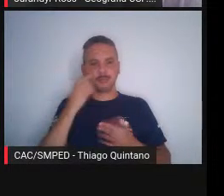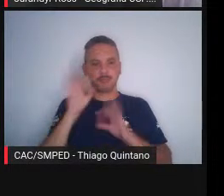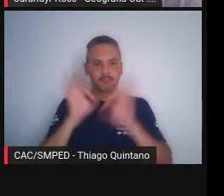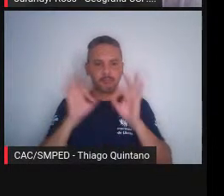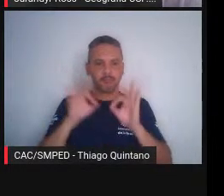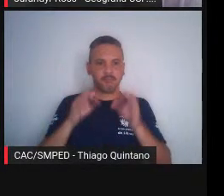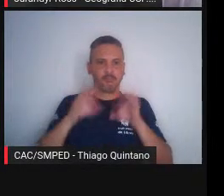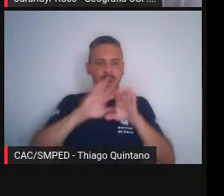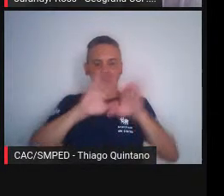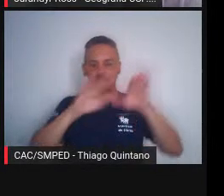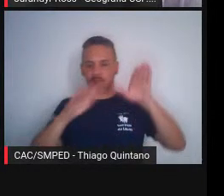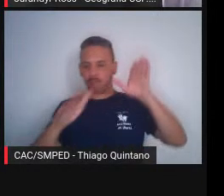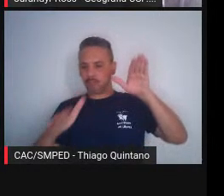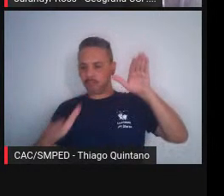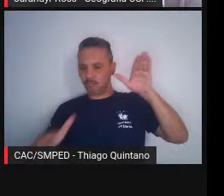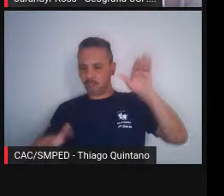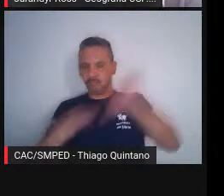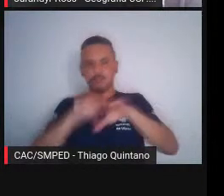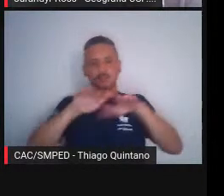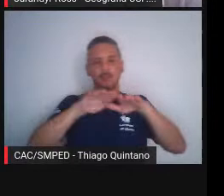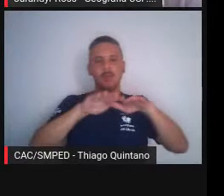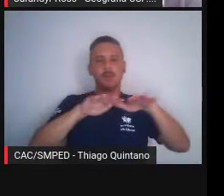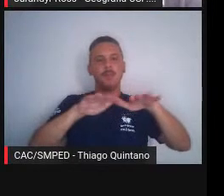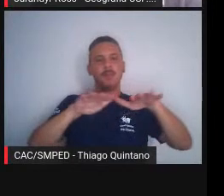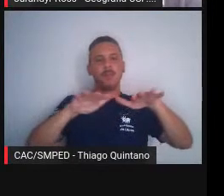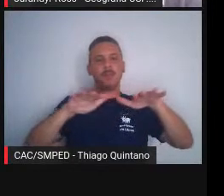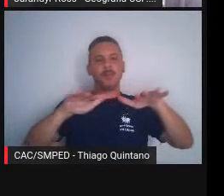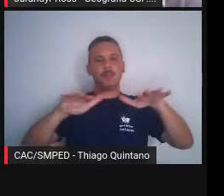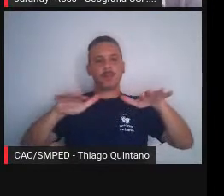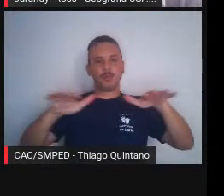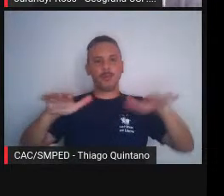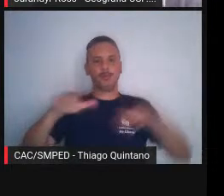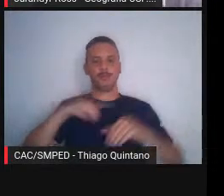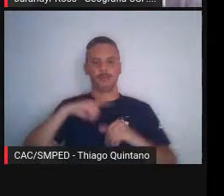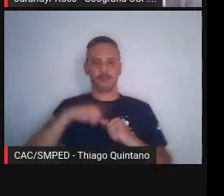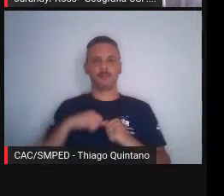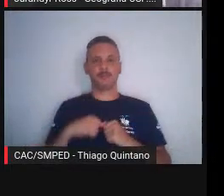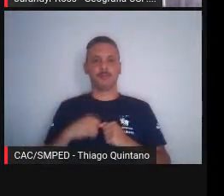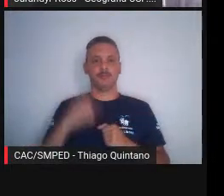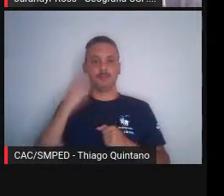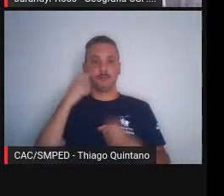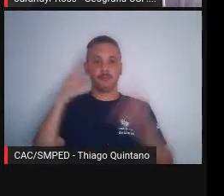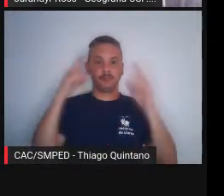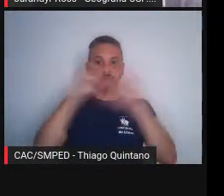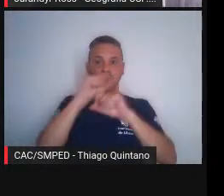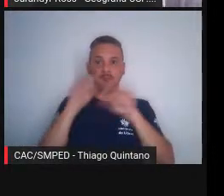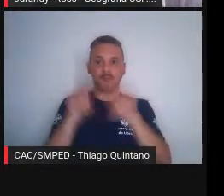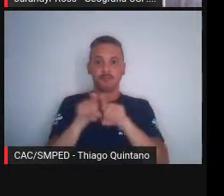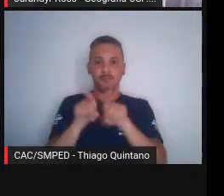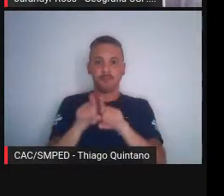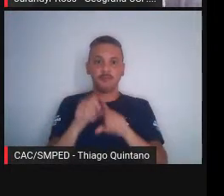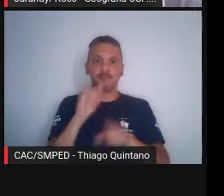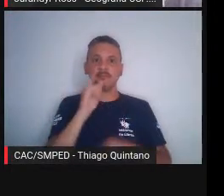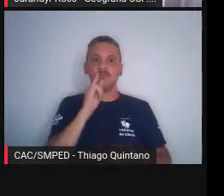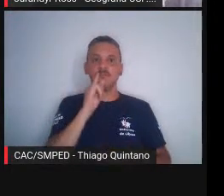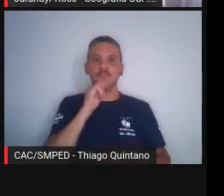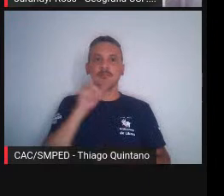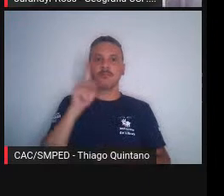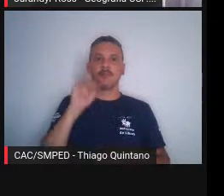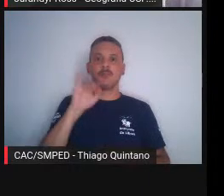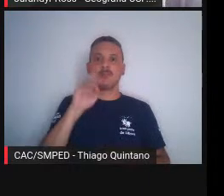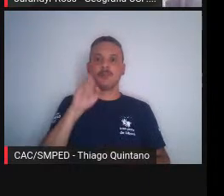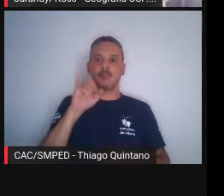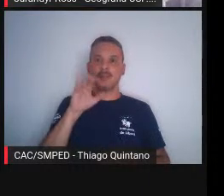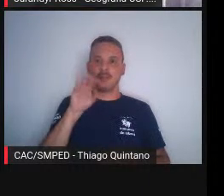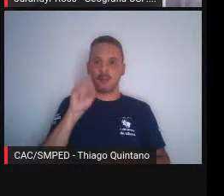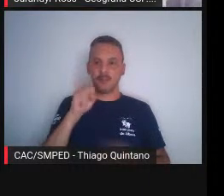e tem topos mais planos, por exemplo, o divisor aqui do Tamadotei e do Pinheiros é